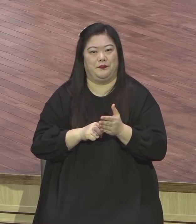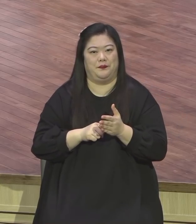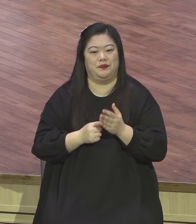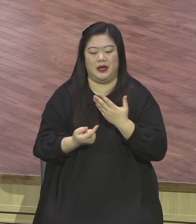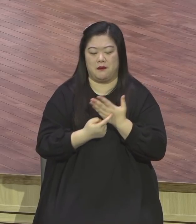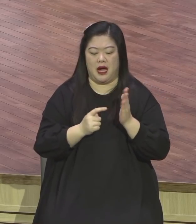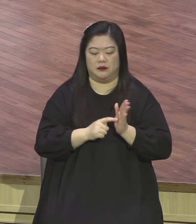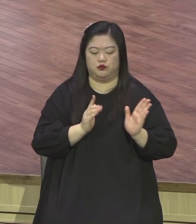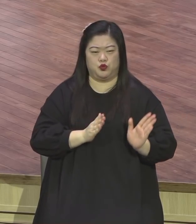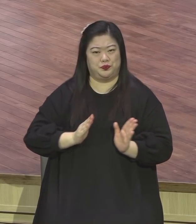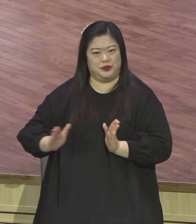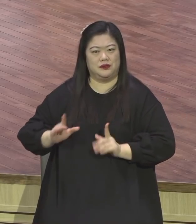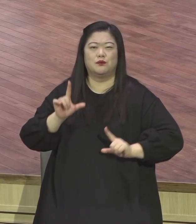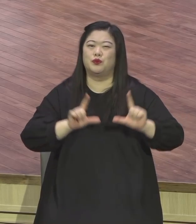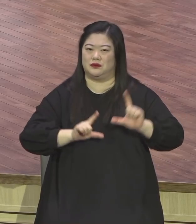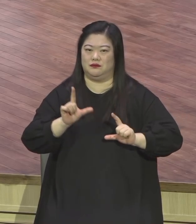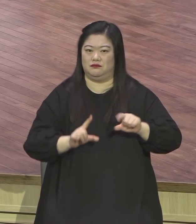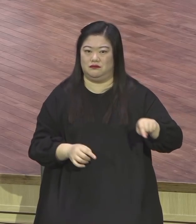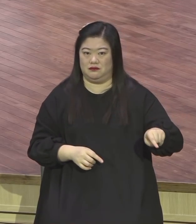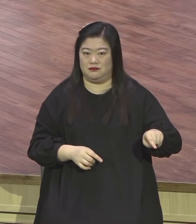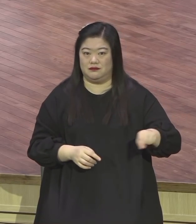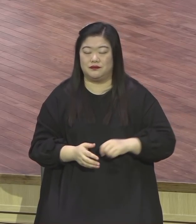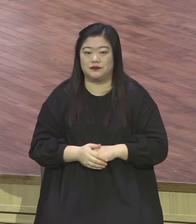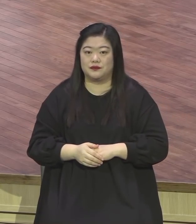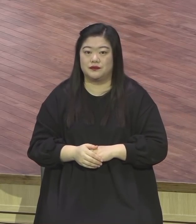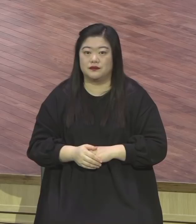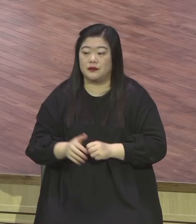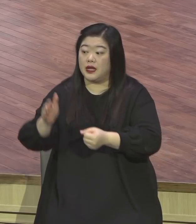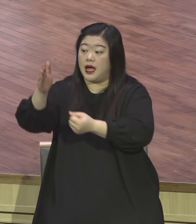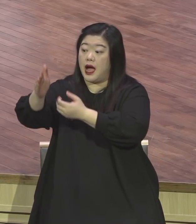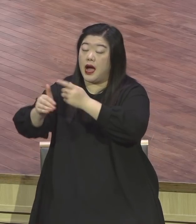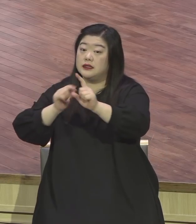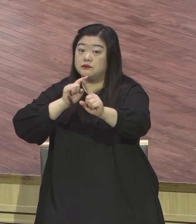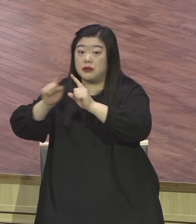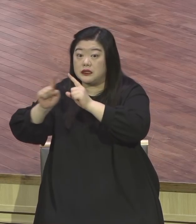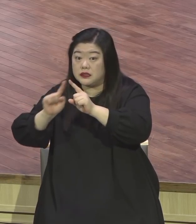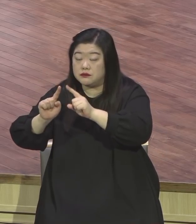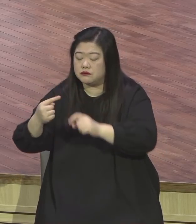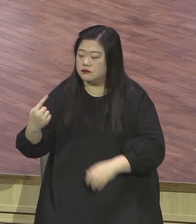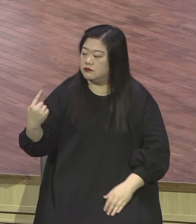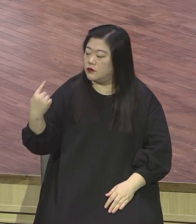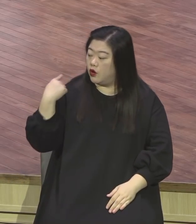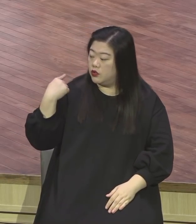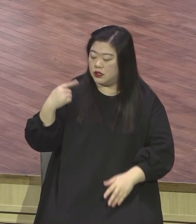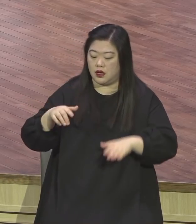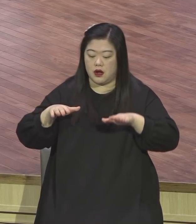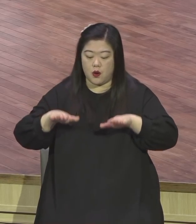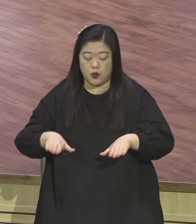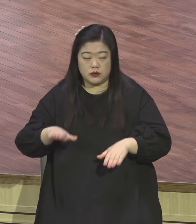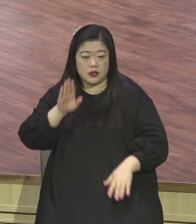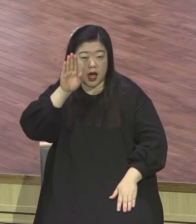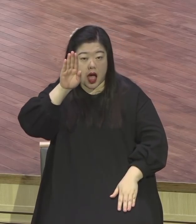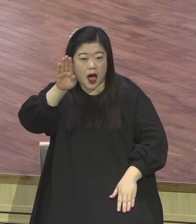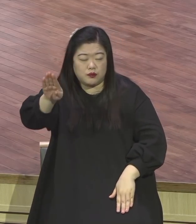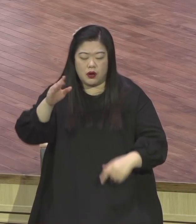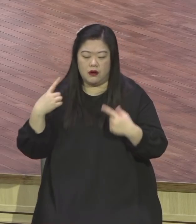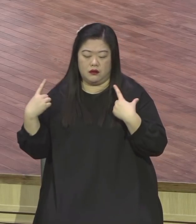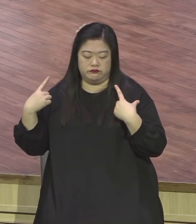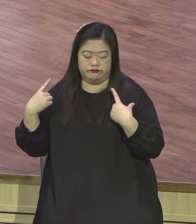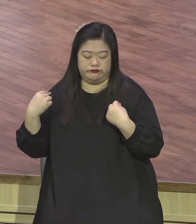밭을 말합니다. 하나님의 말씀은 뭐예요? 어제나 오늘이나 영원토록 불변하시다. 변하지